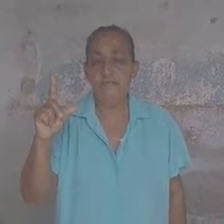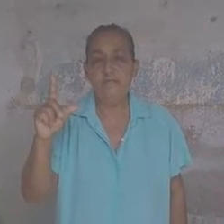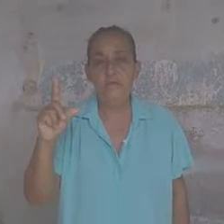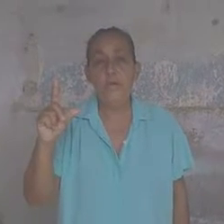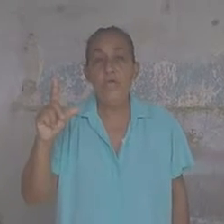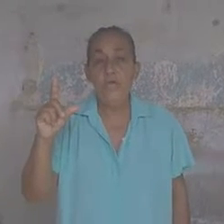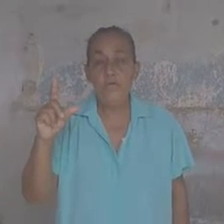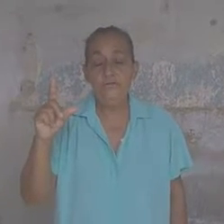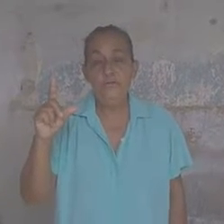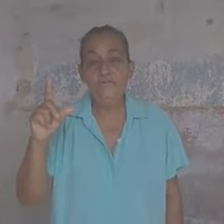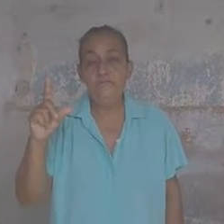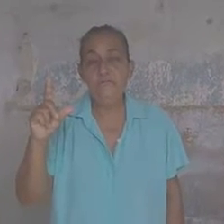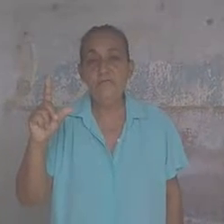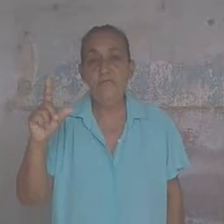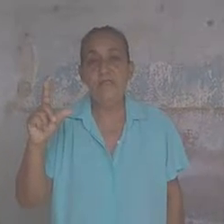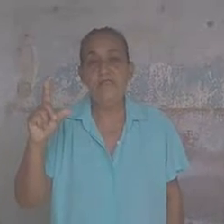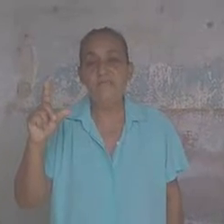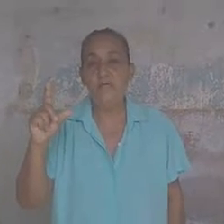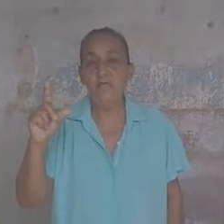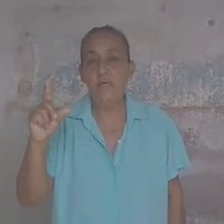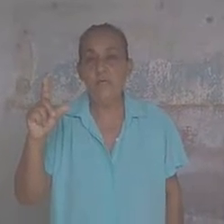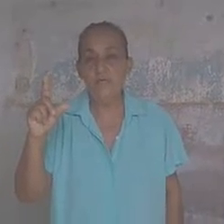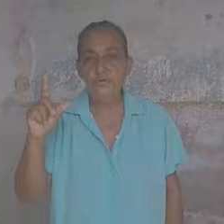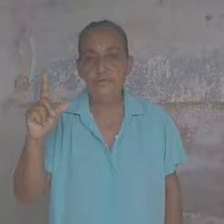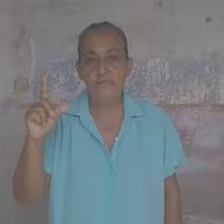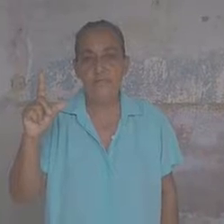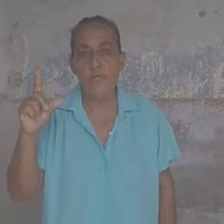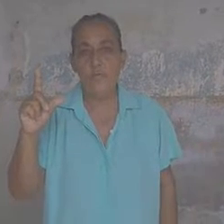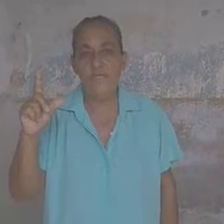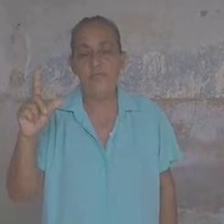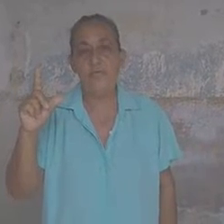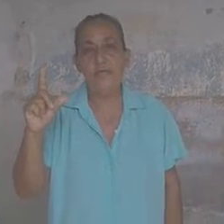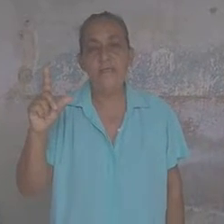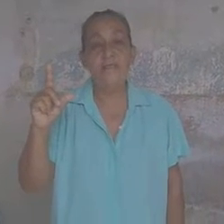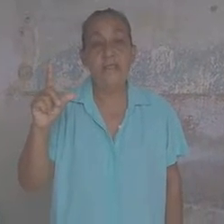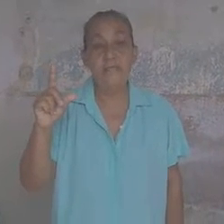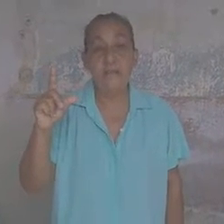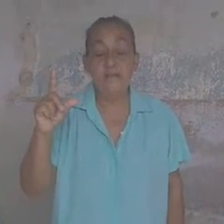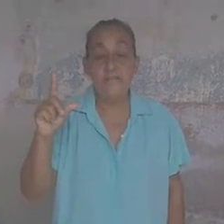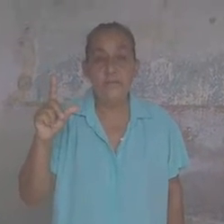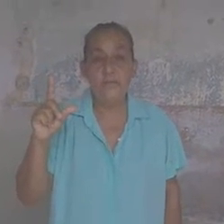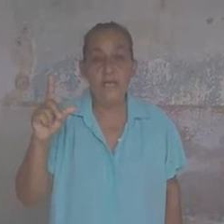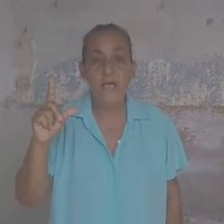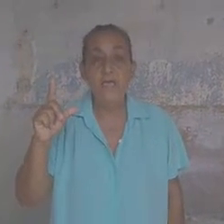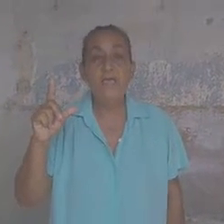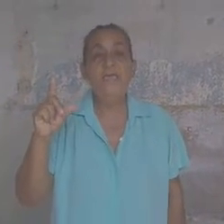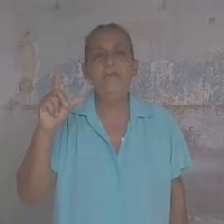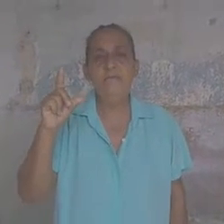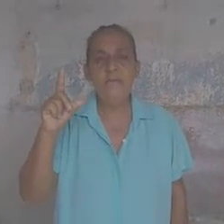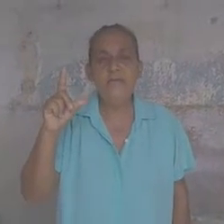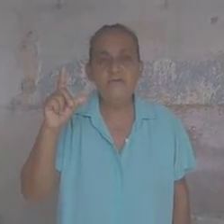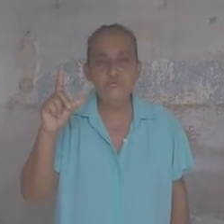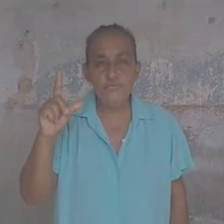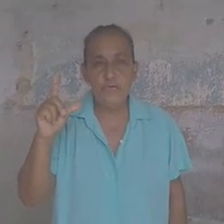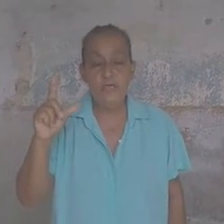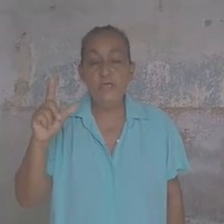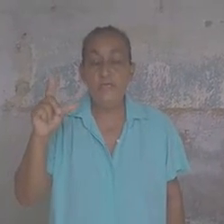video estoy exigiendo a la dictadura comunista de Cuba y a la aduana general de la república que liberen la ayuda que